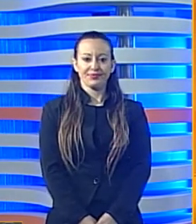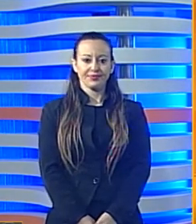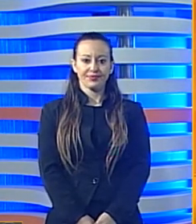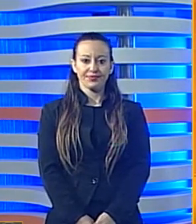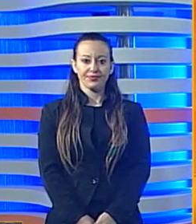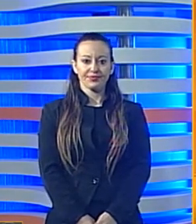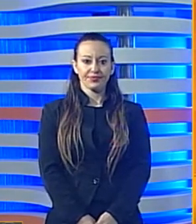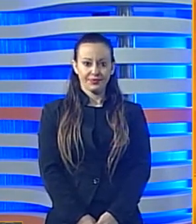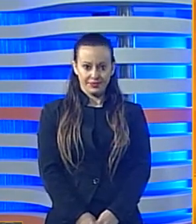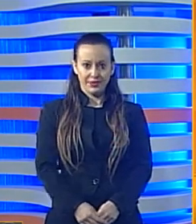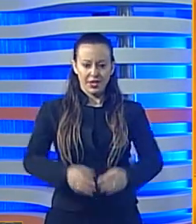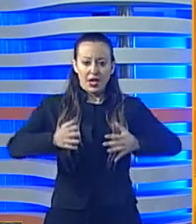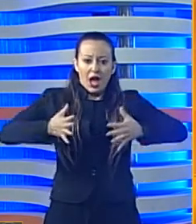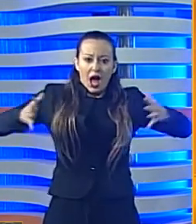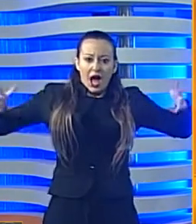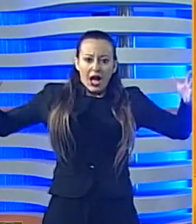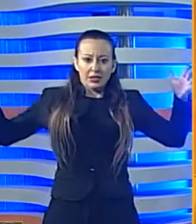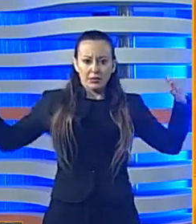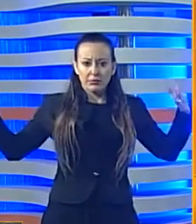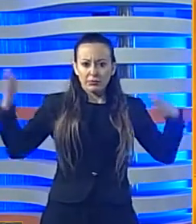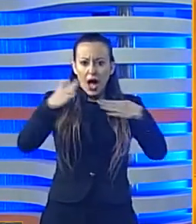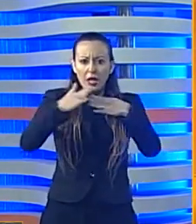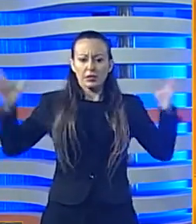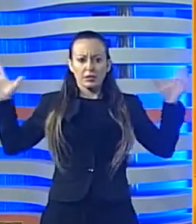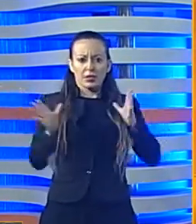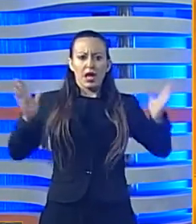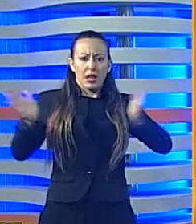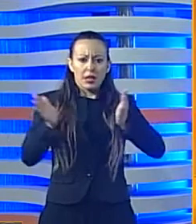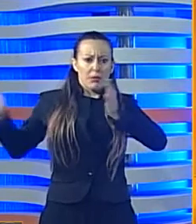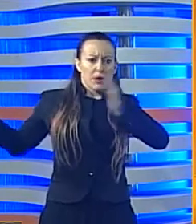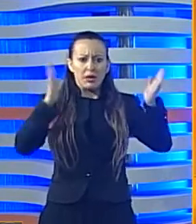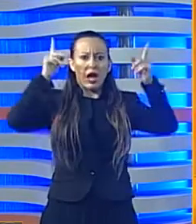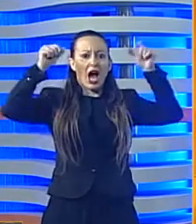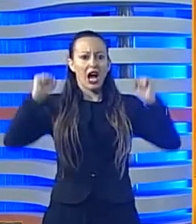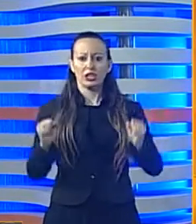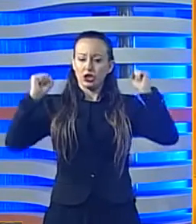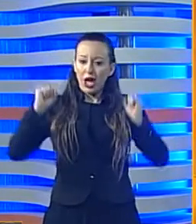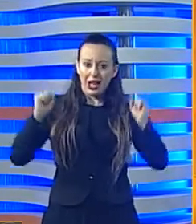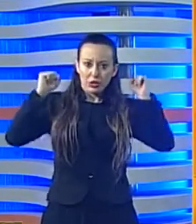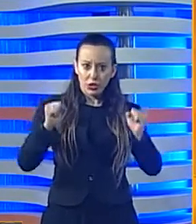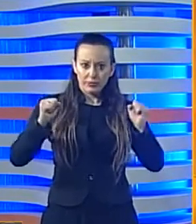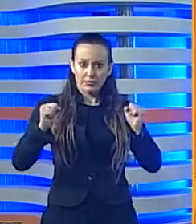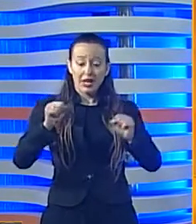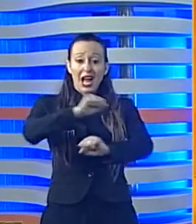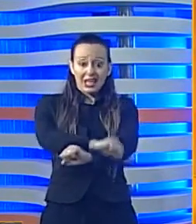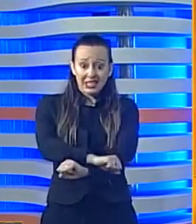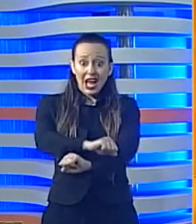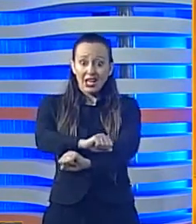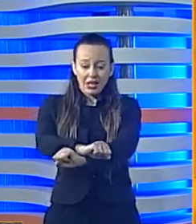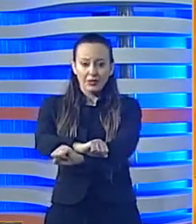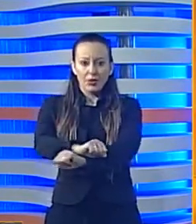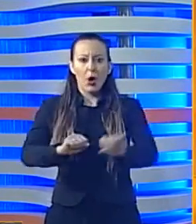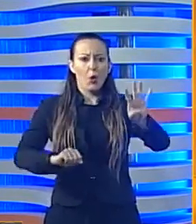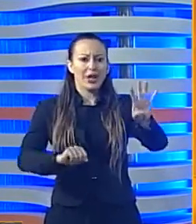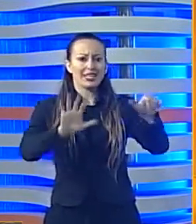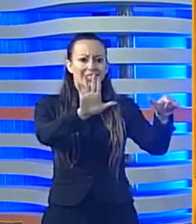segni. Maxi blitz antimafia nell'agrigentino, arrestate 56 persone tra